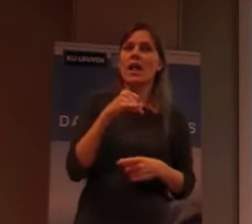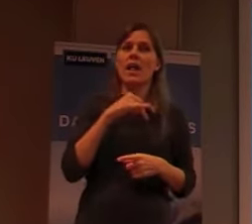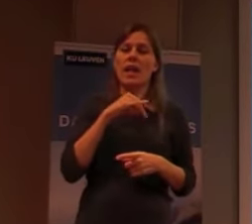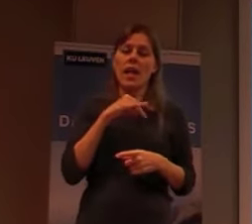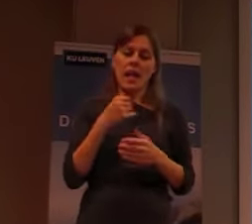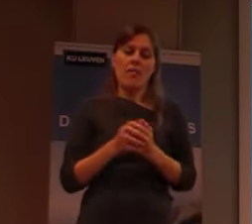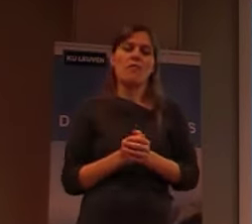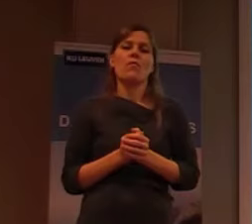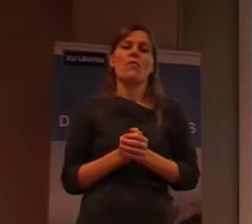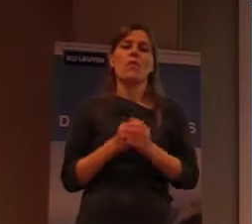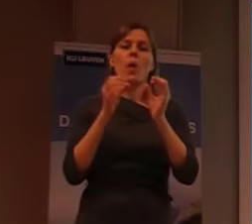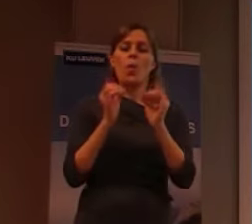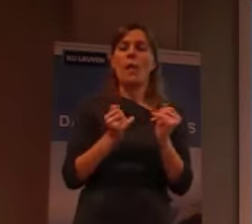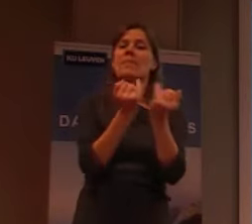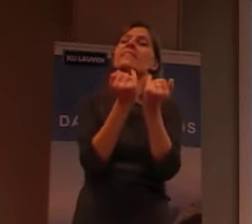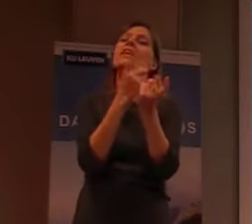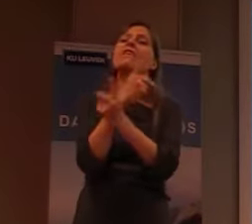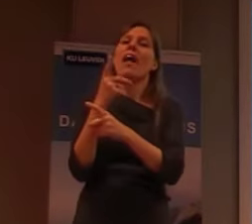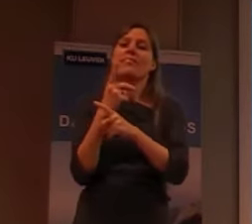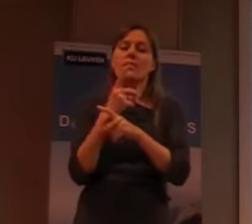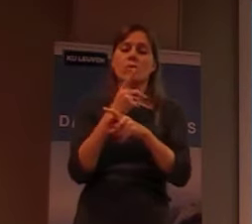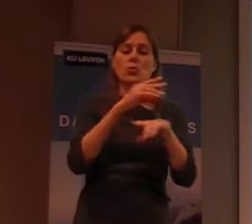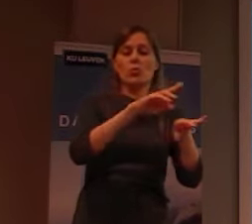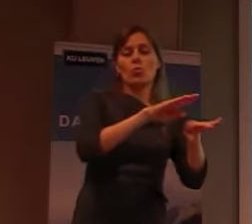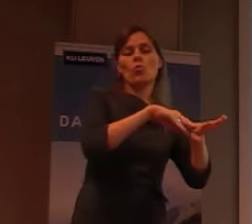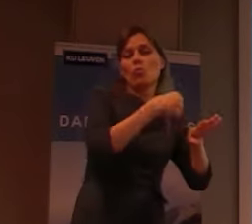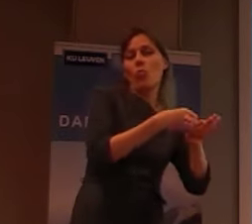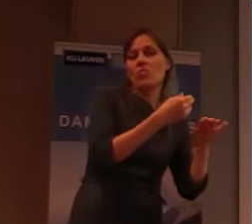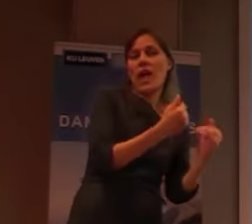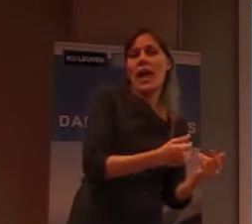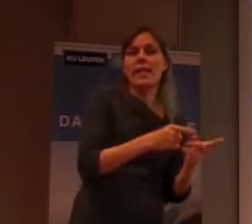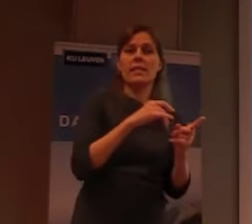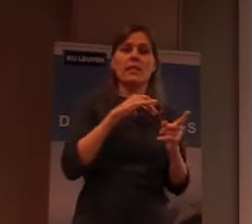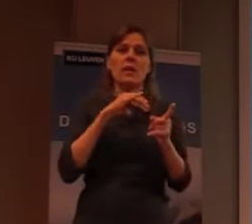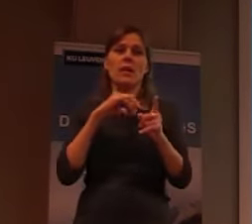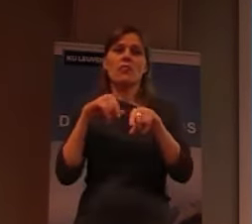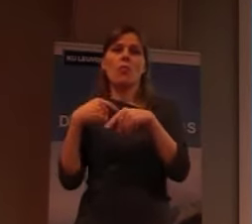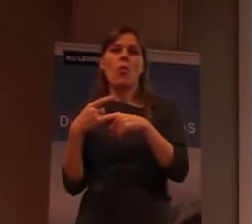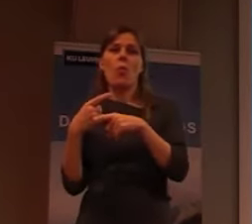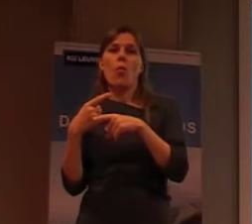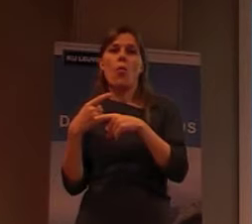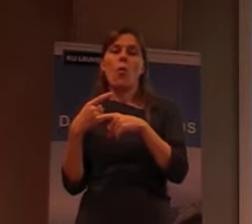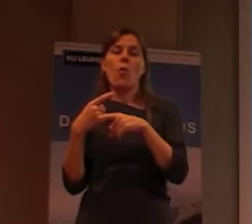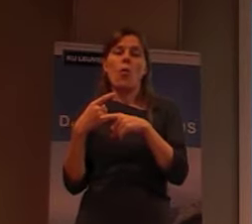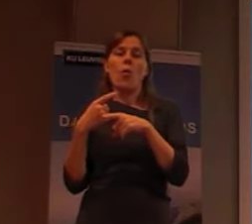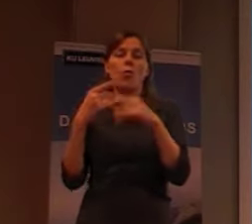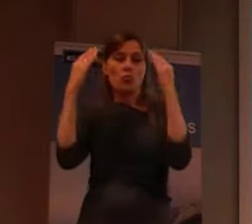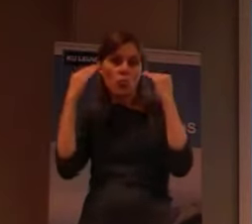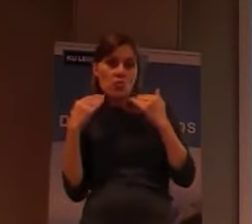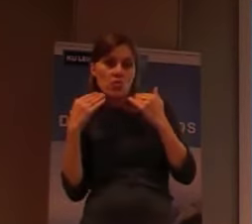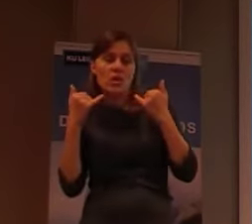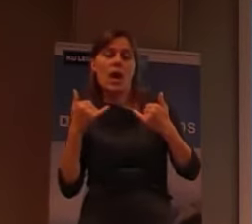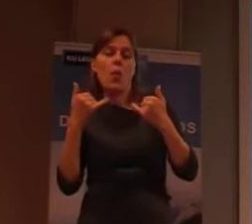gezondheid, je hebt de federale overheid, met het Nationaal Park, je hebt eigenlijk, de zusters, er is ook nog